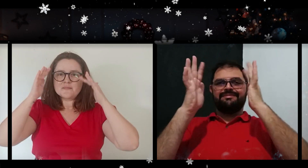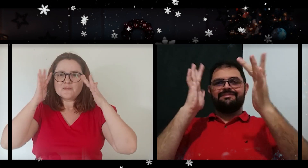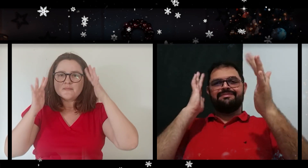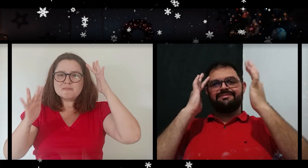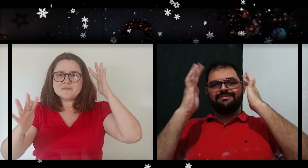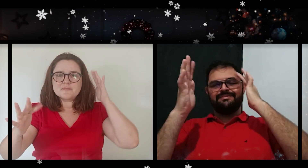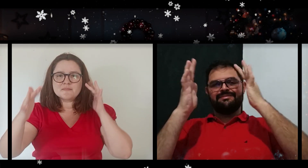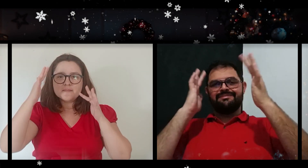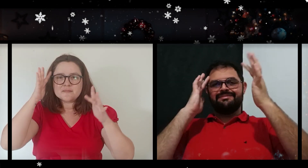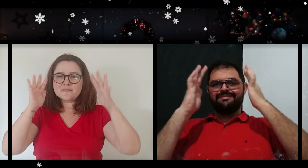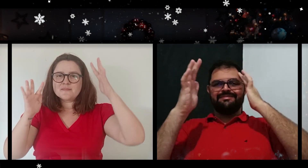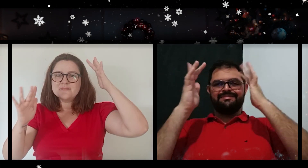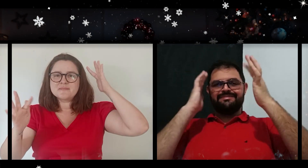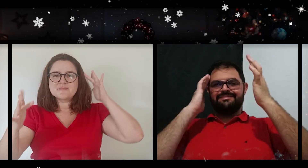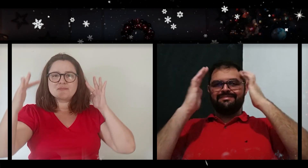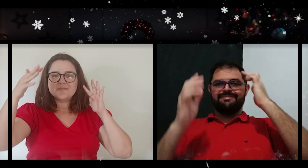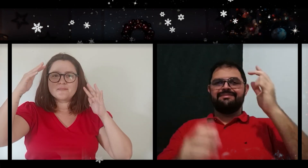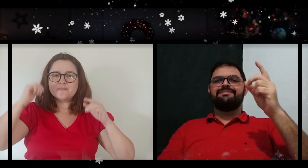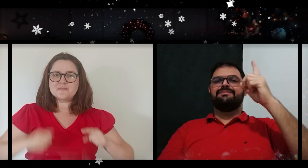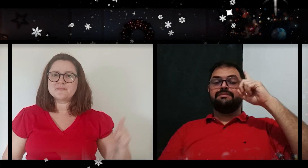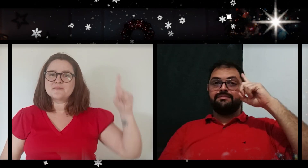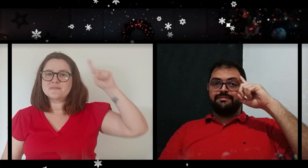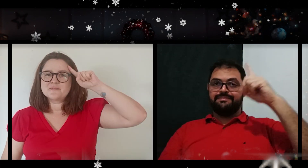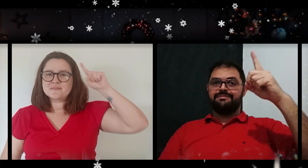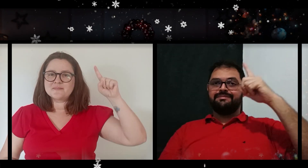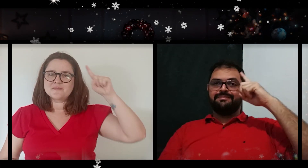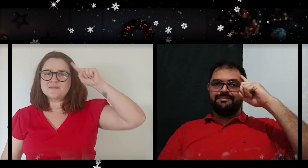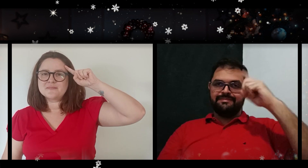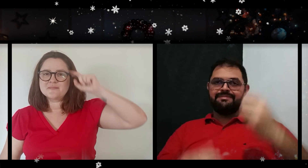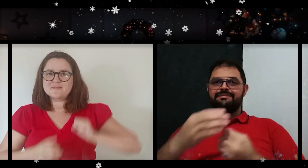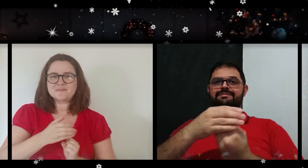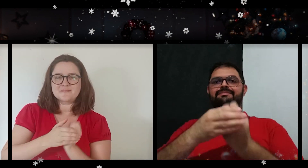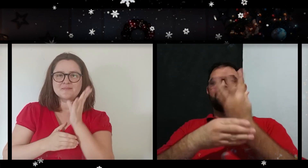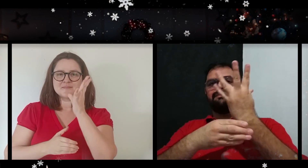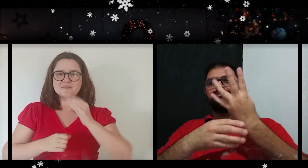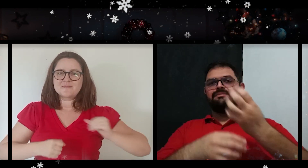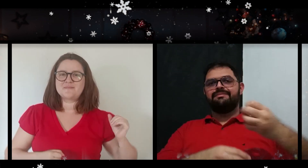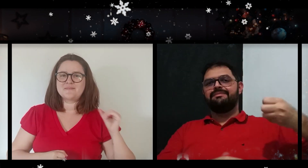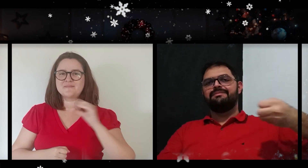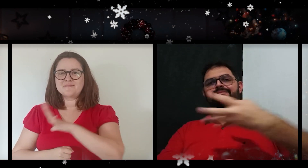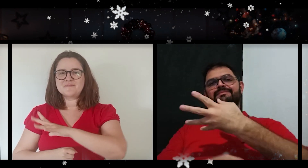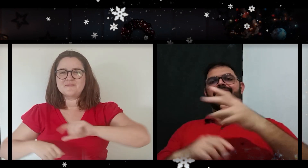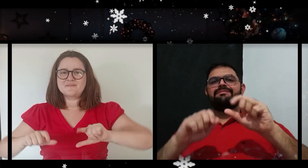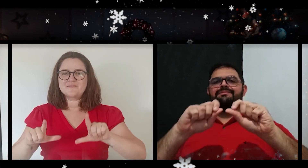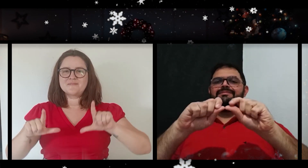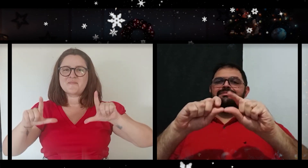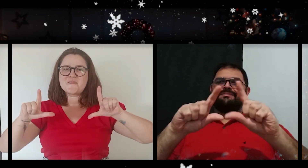sonhos que vamos ter Como todo dia nasce, novo em